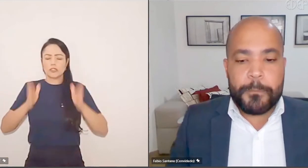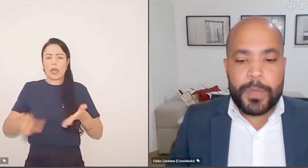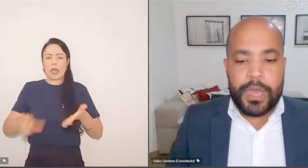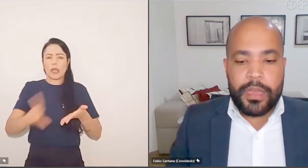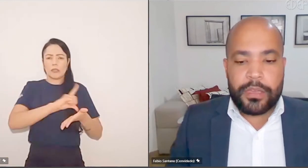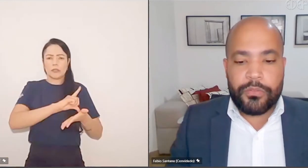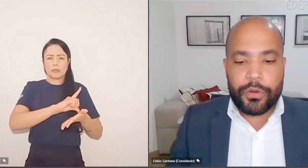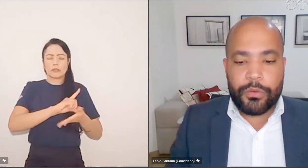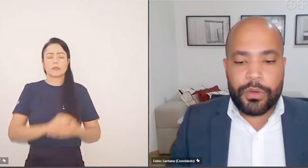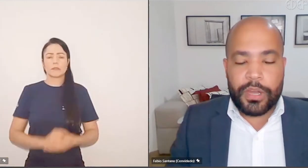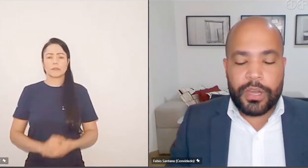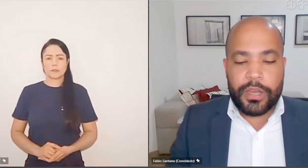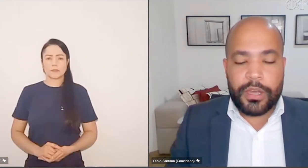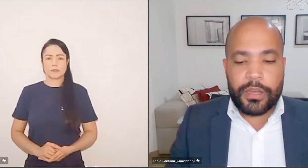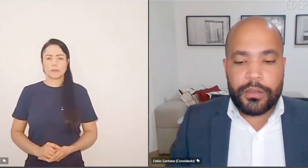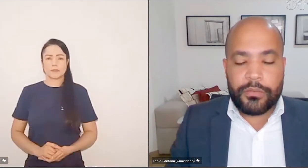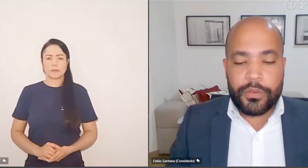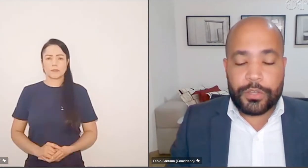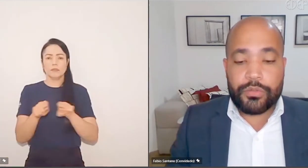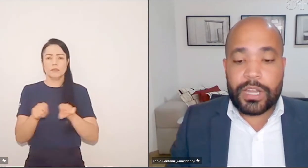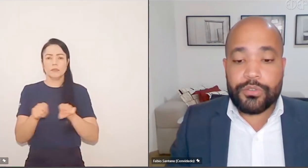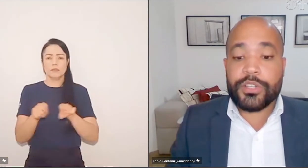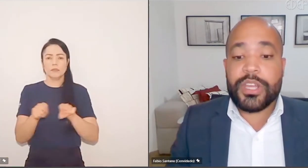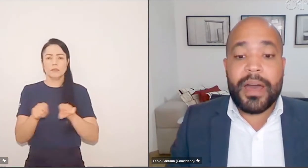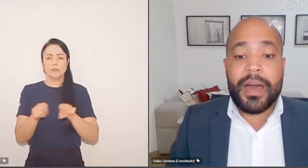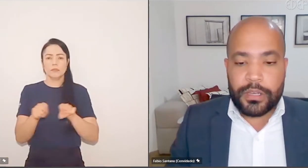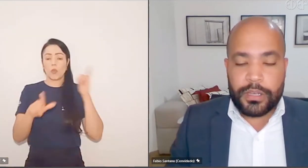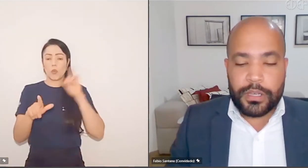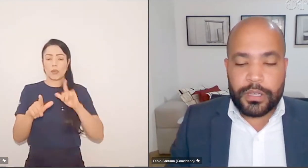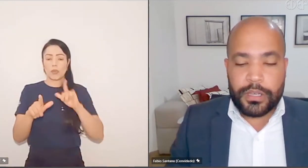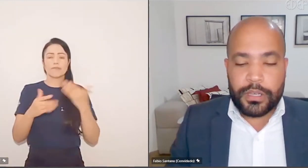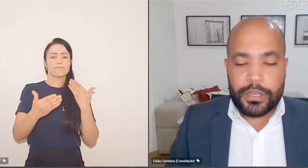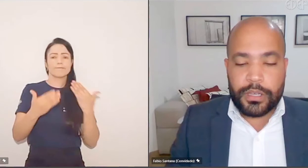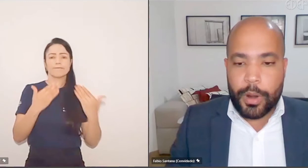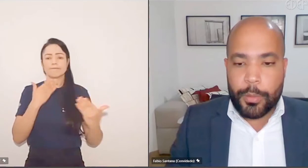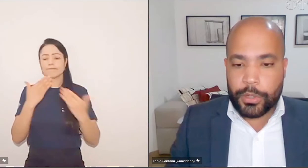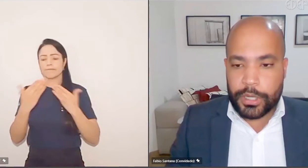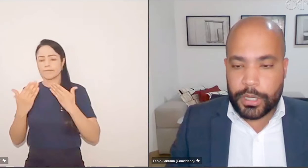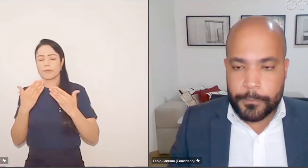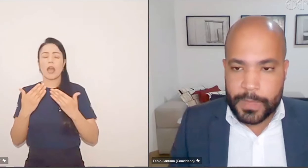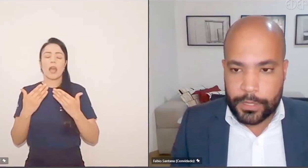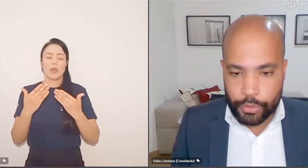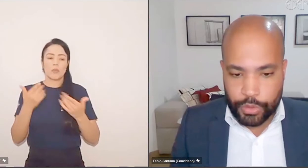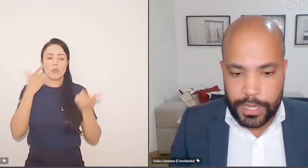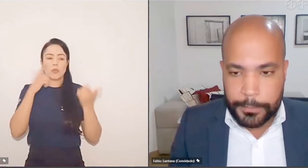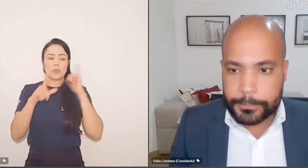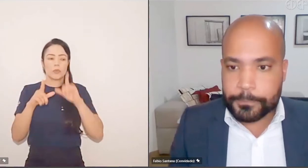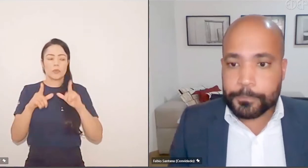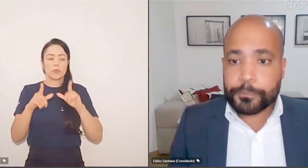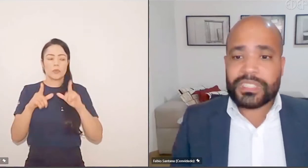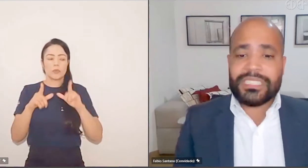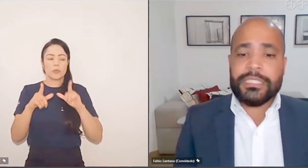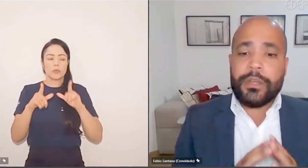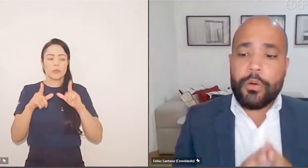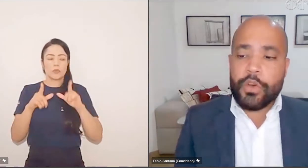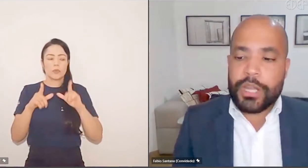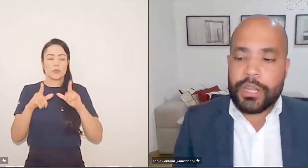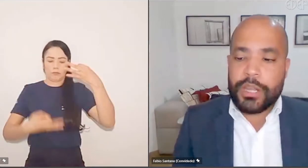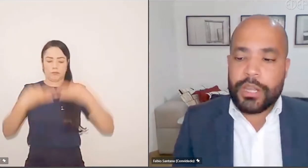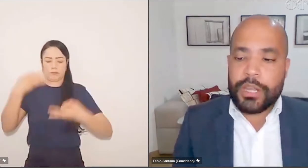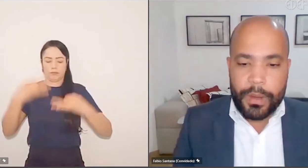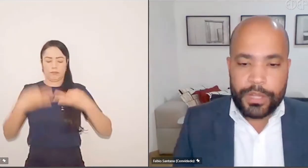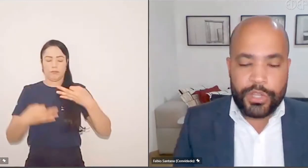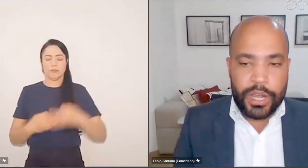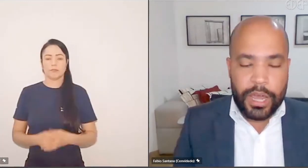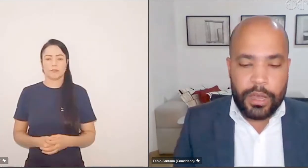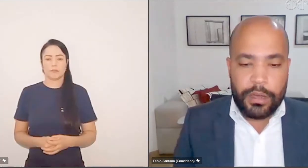foram frutos, que foram resultados de grandes debates no meio do próprio poder judiciário. Então,